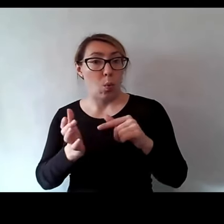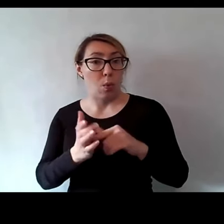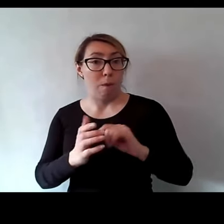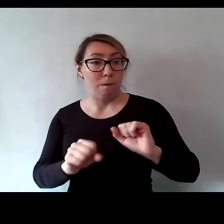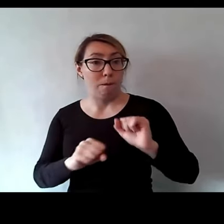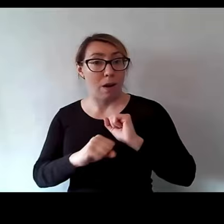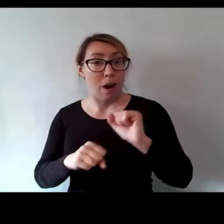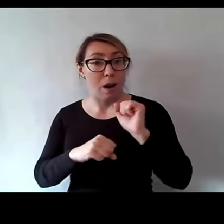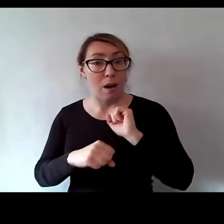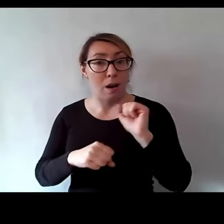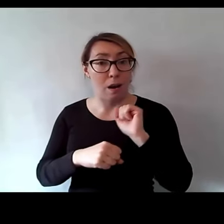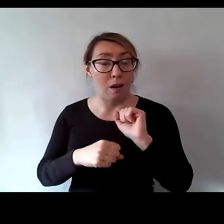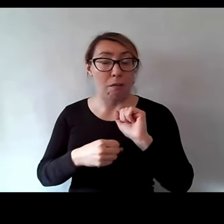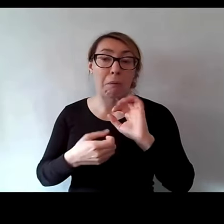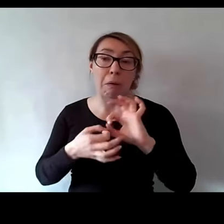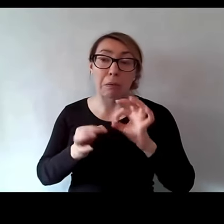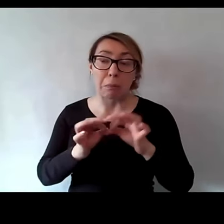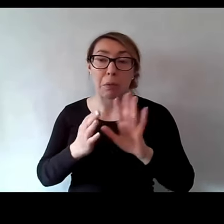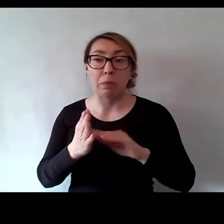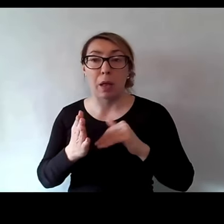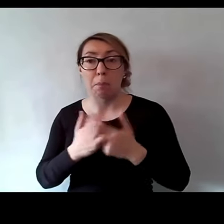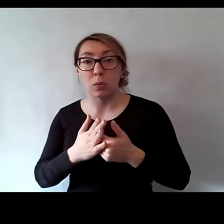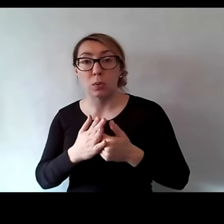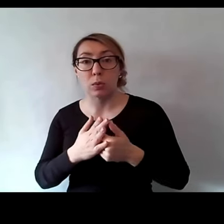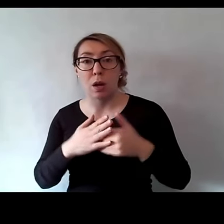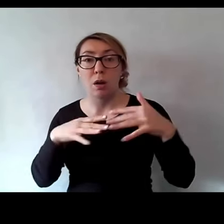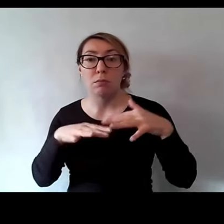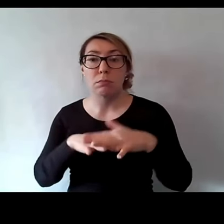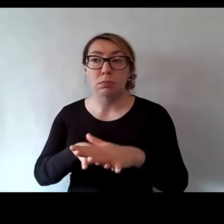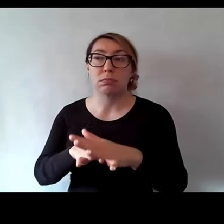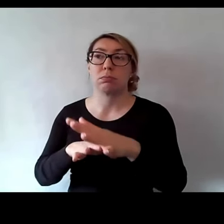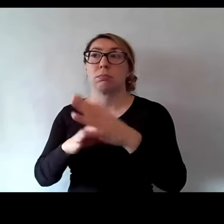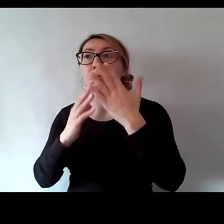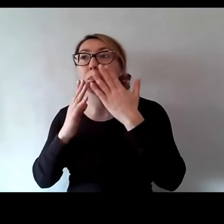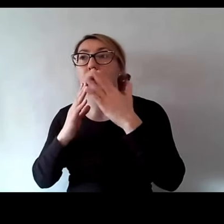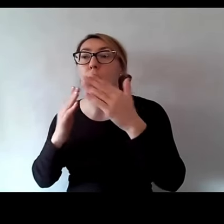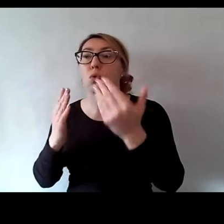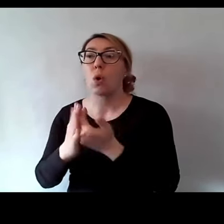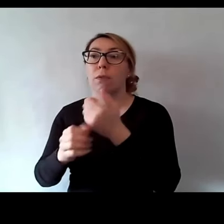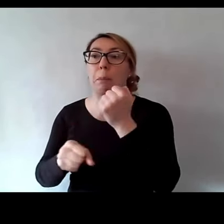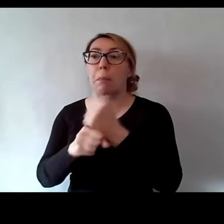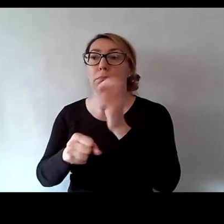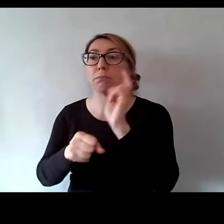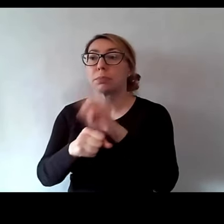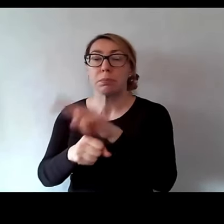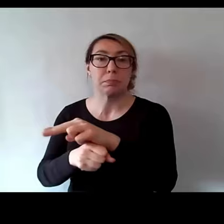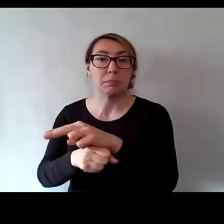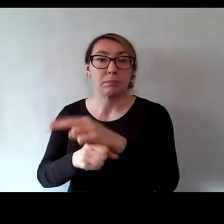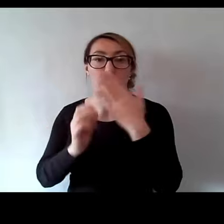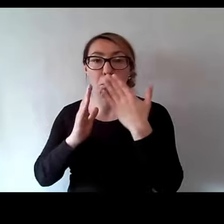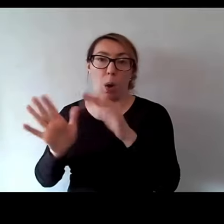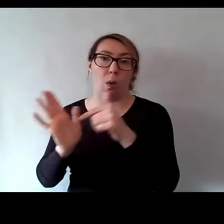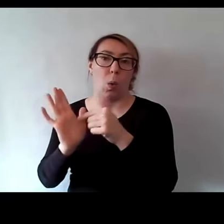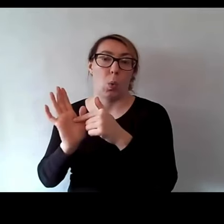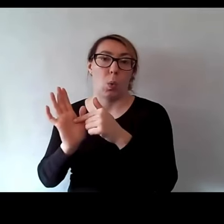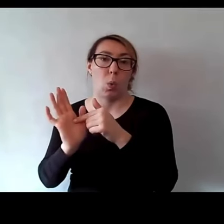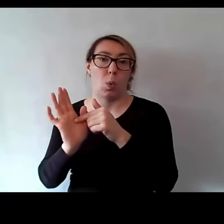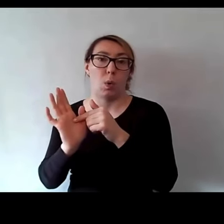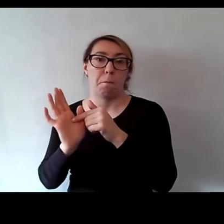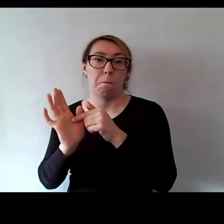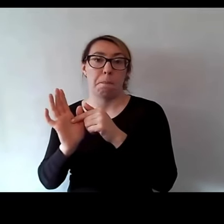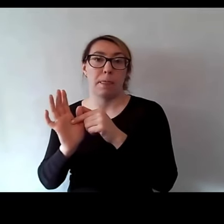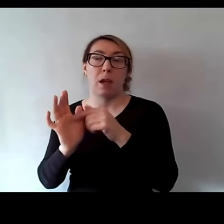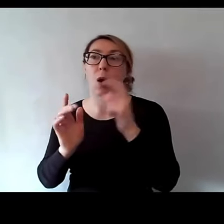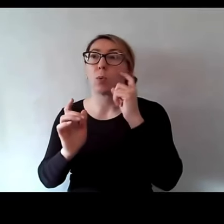idealne, gdyby w taki sposób wdrażać nowych pracowników do pracy, nie, a szczególnie,